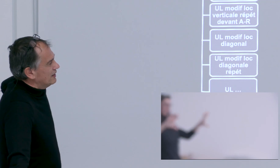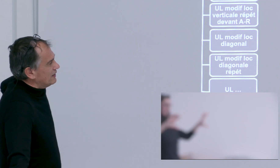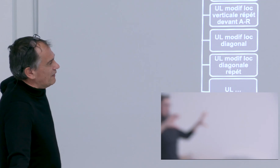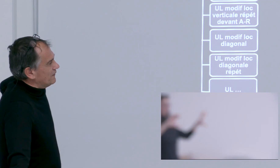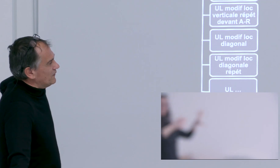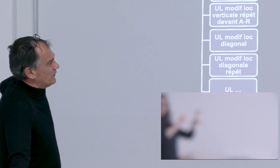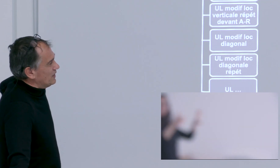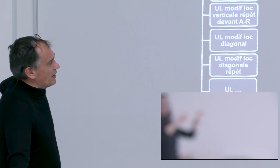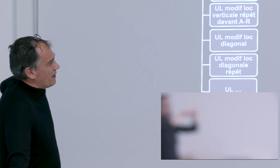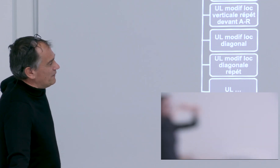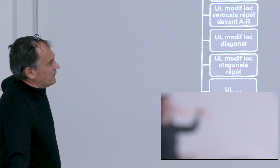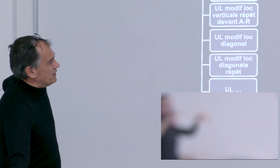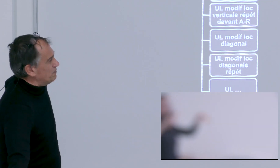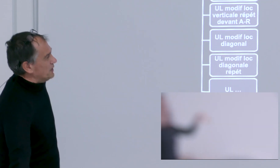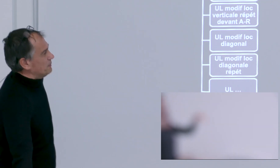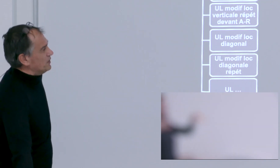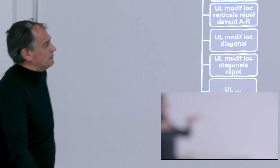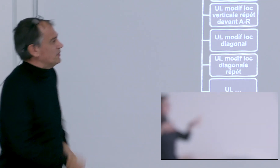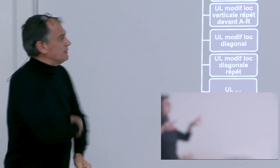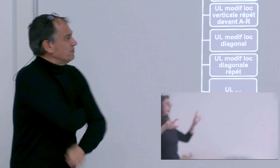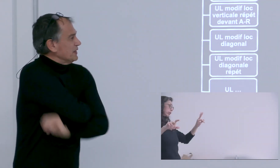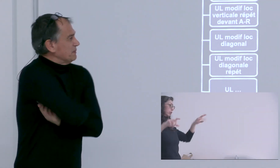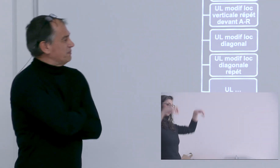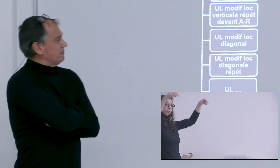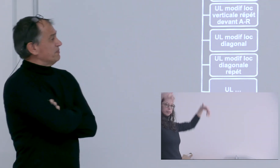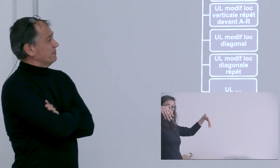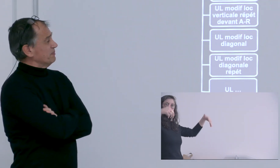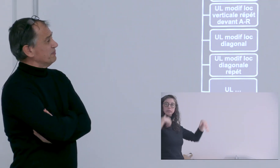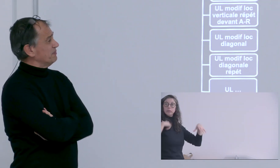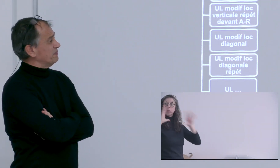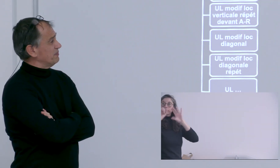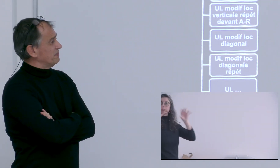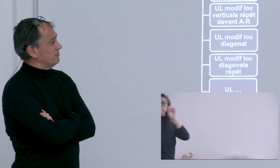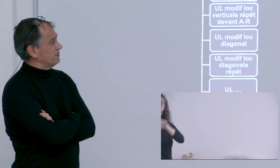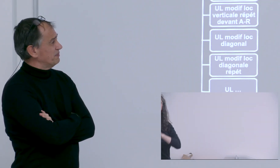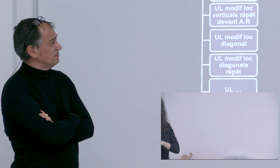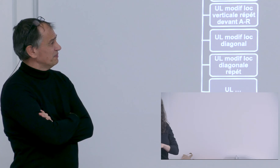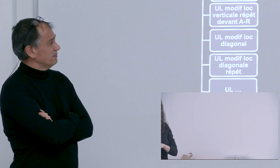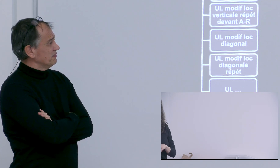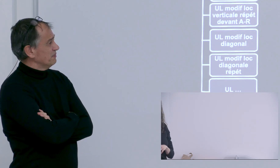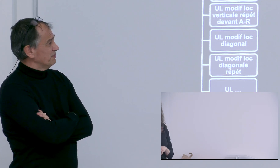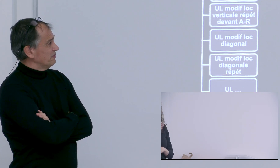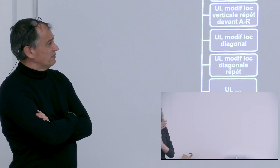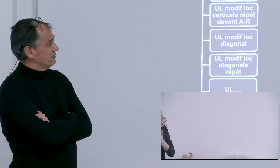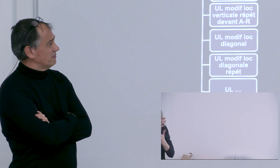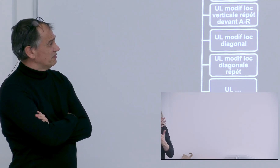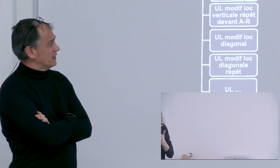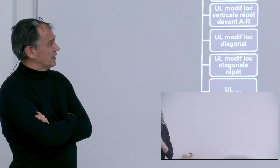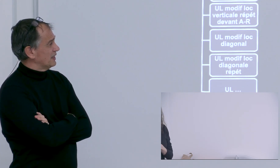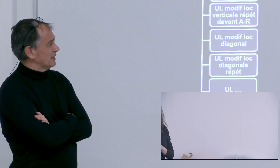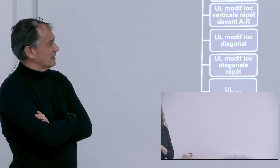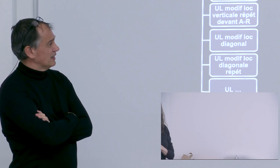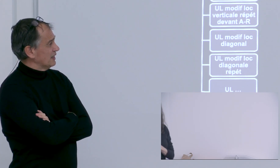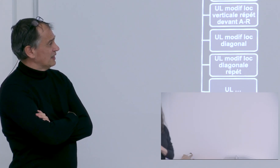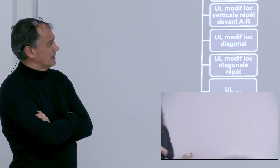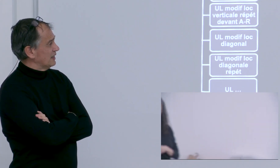alors c'est vrai qu'il un va-et-vient entre les UL et les UT moi en travaillant sur